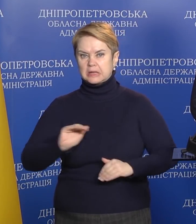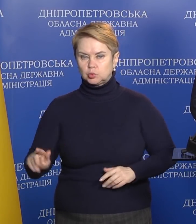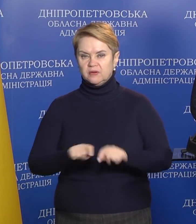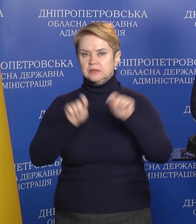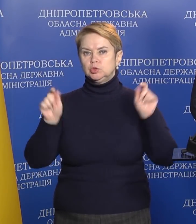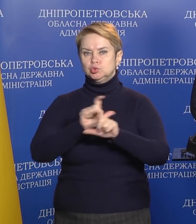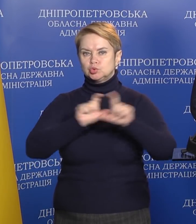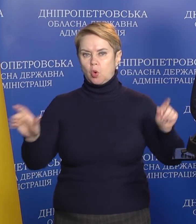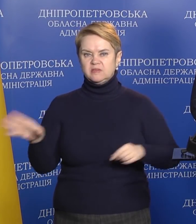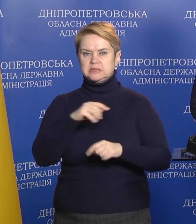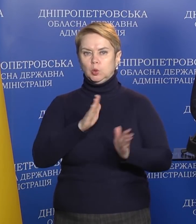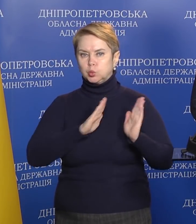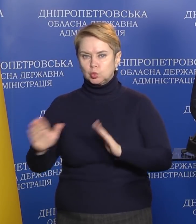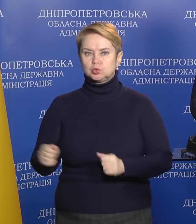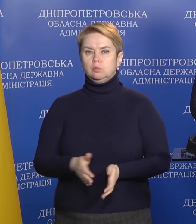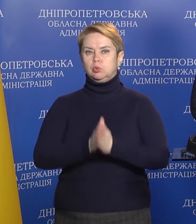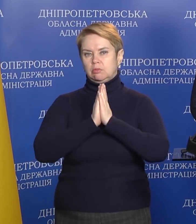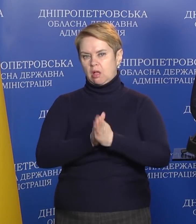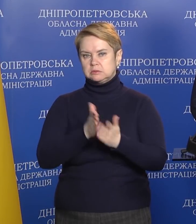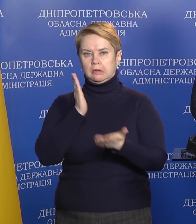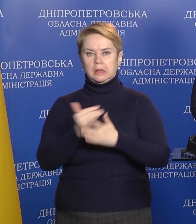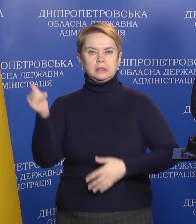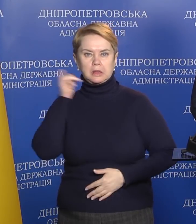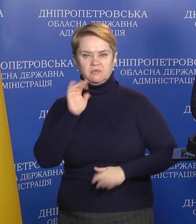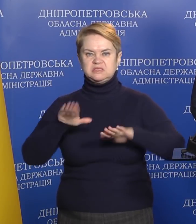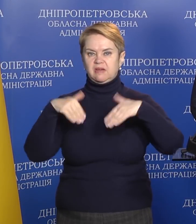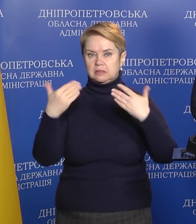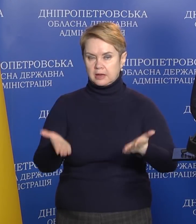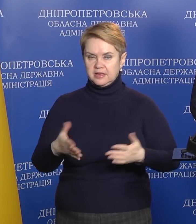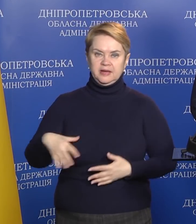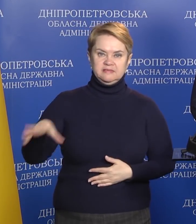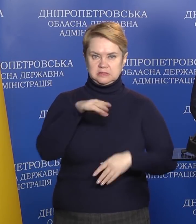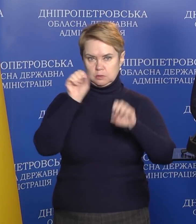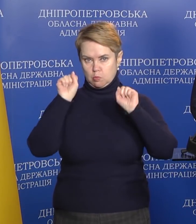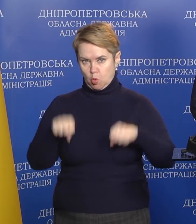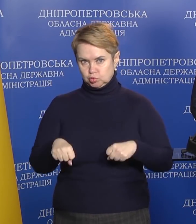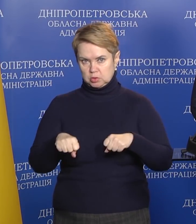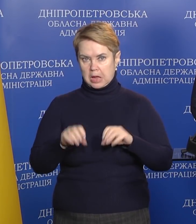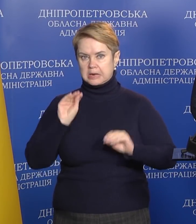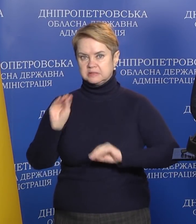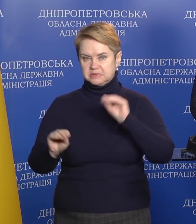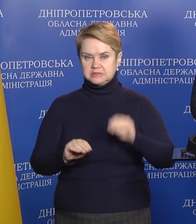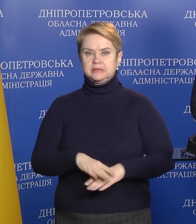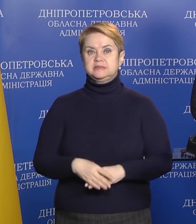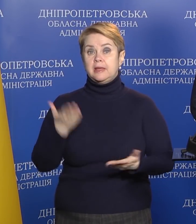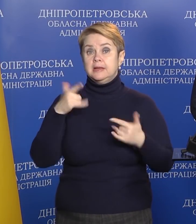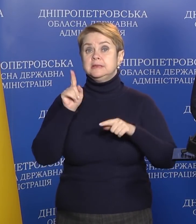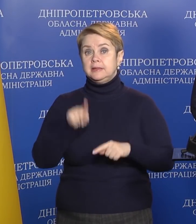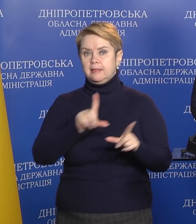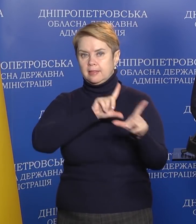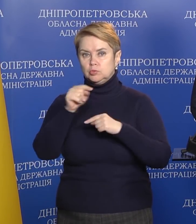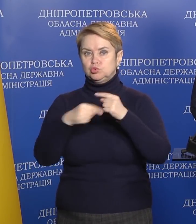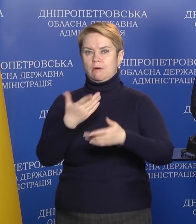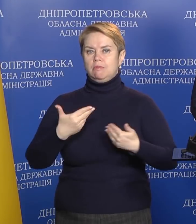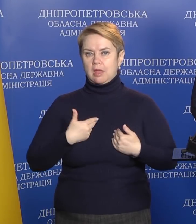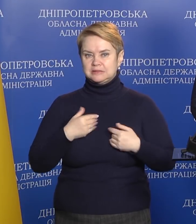відкрили школи, відкрили всі гуртожитки. Будь ласка, є телефони, звертайтесь, всі можуть розміститись, якщо вони їдуть